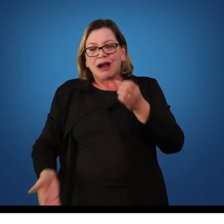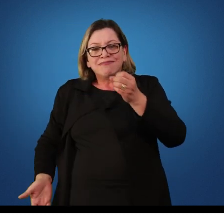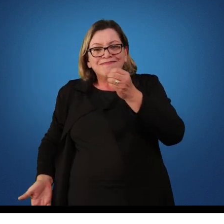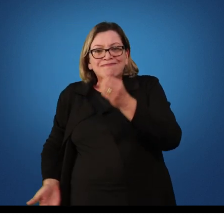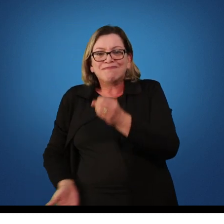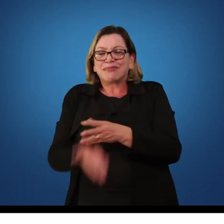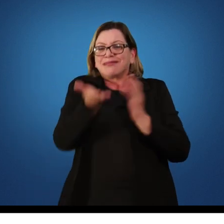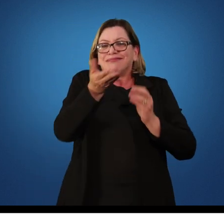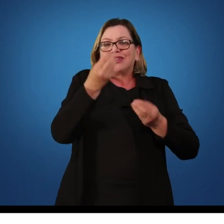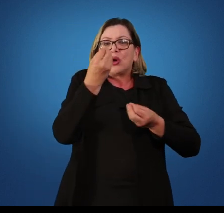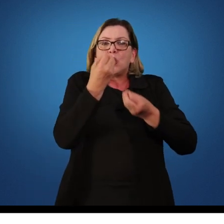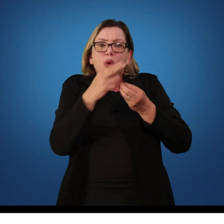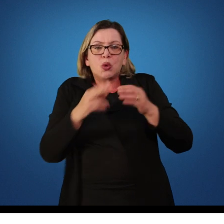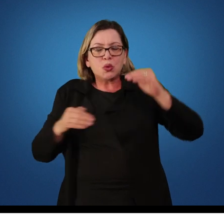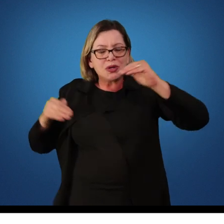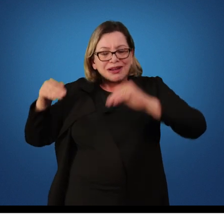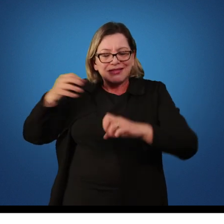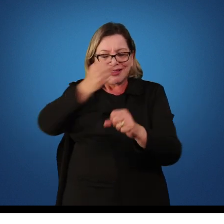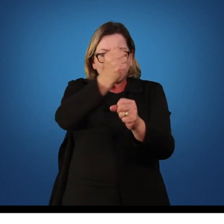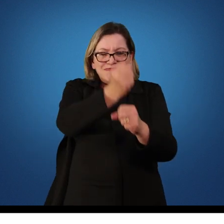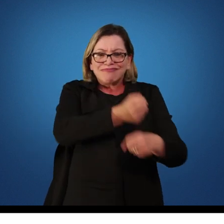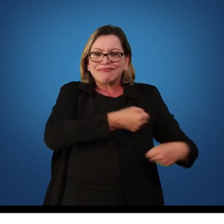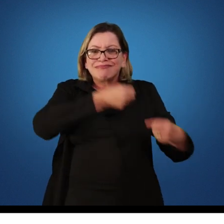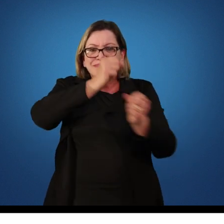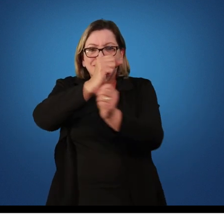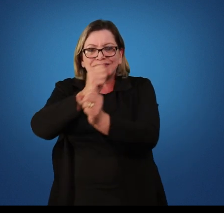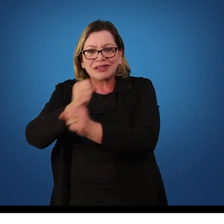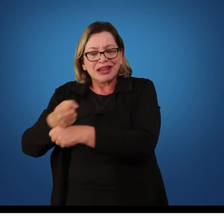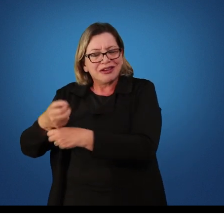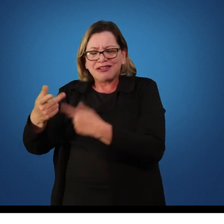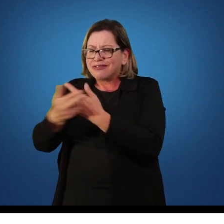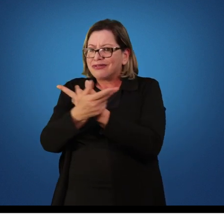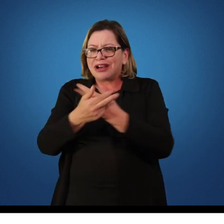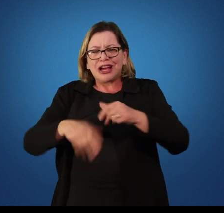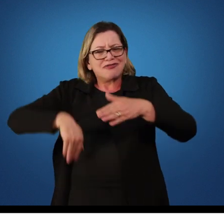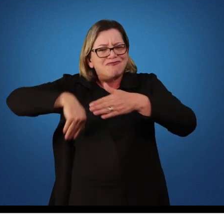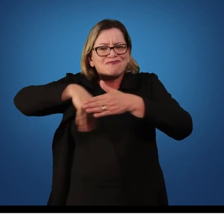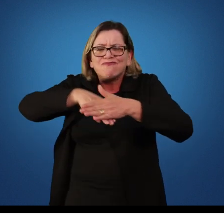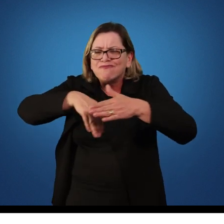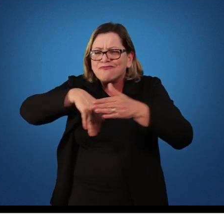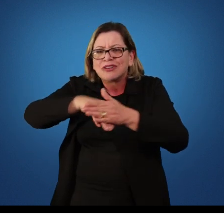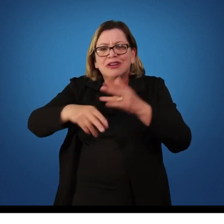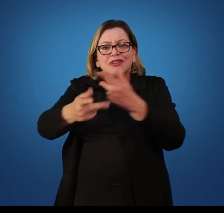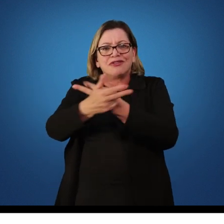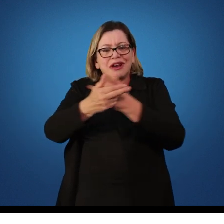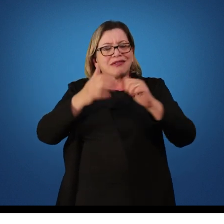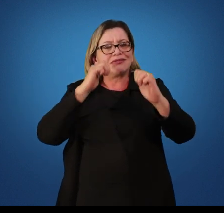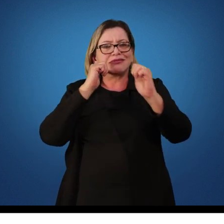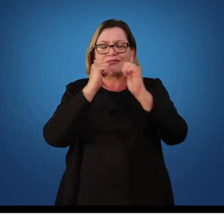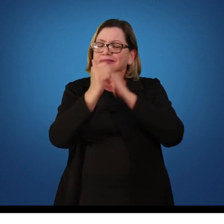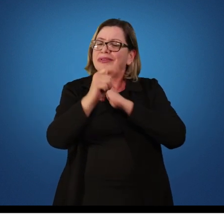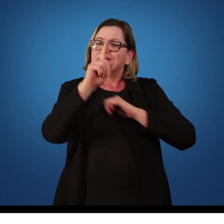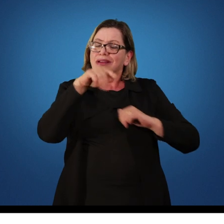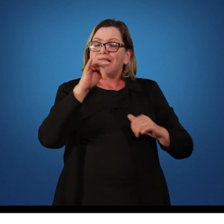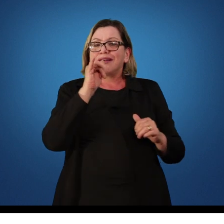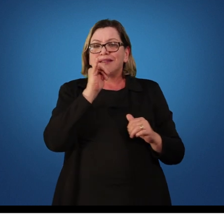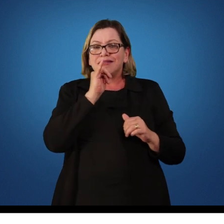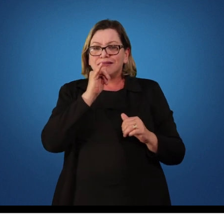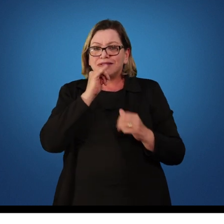natação, o remo, a esgrima, o futebol. São exemplos de habilidades mais no